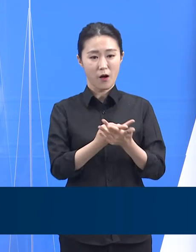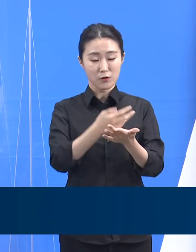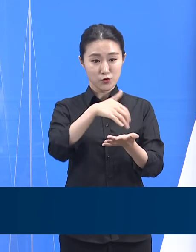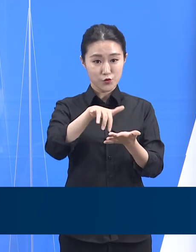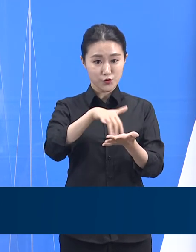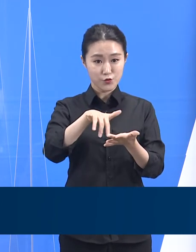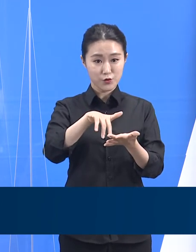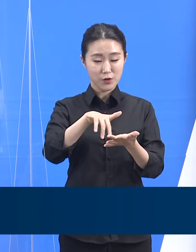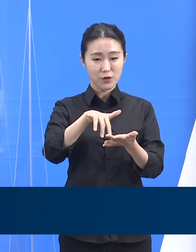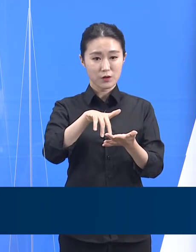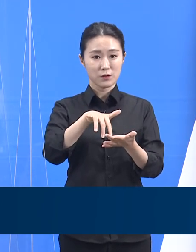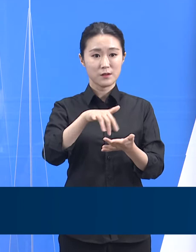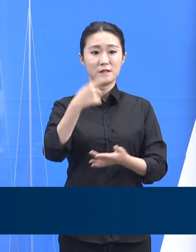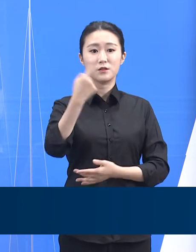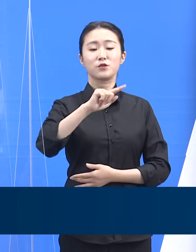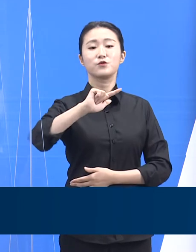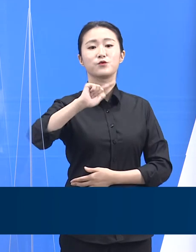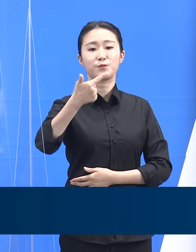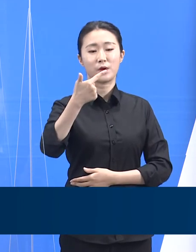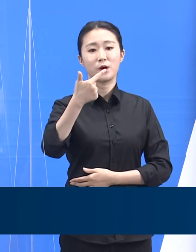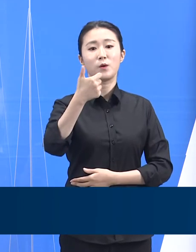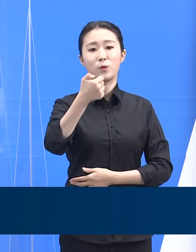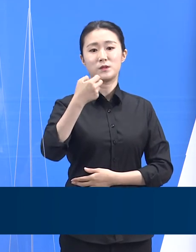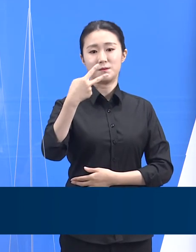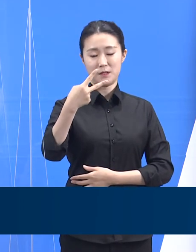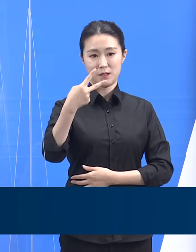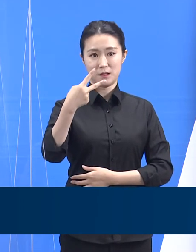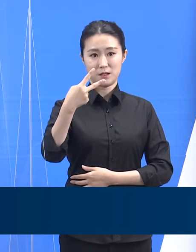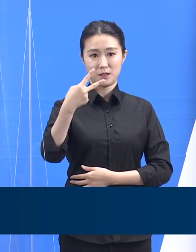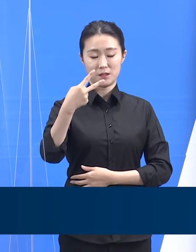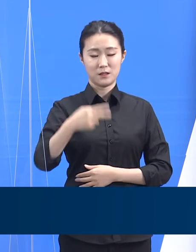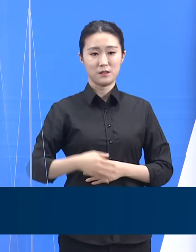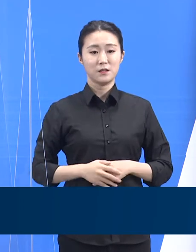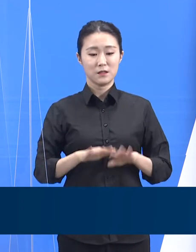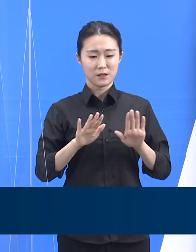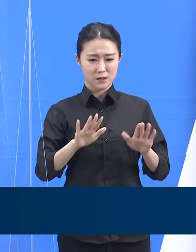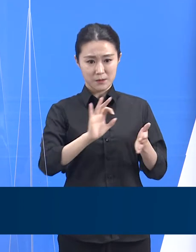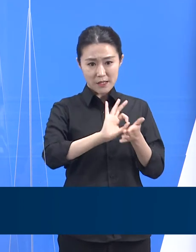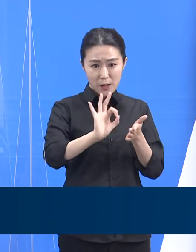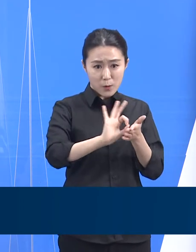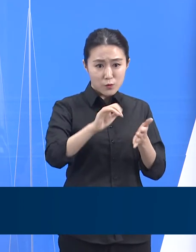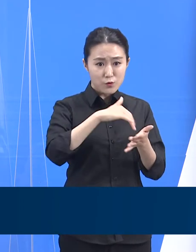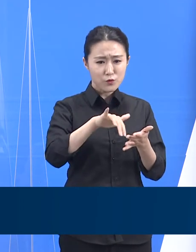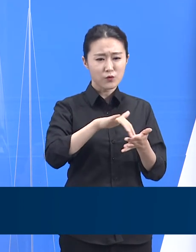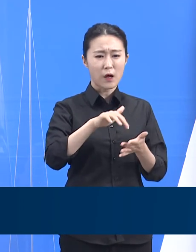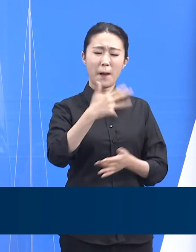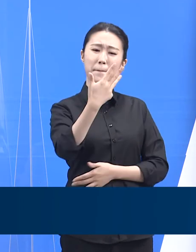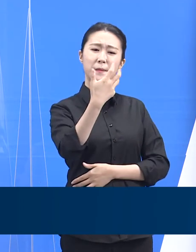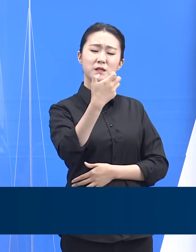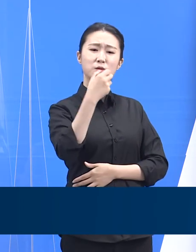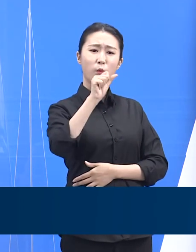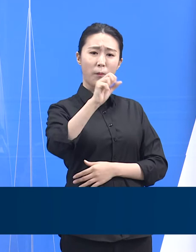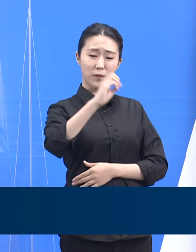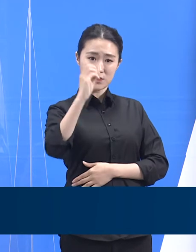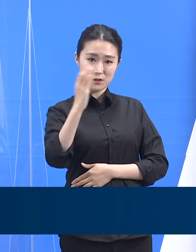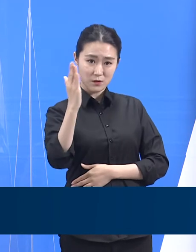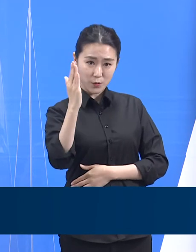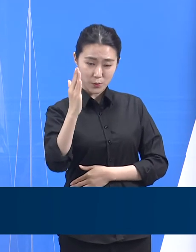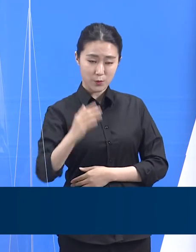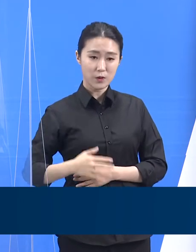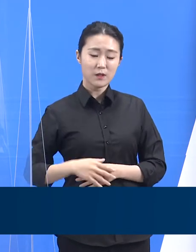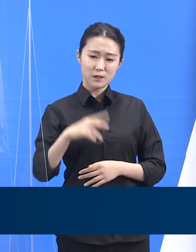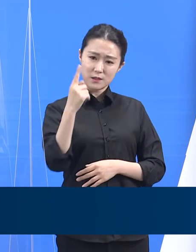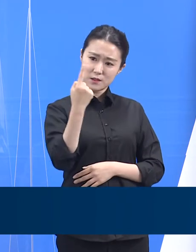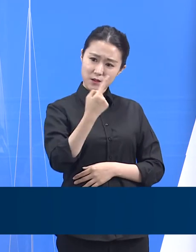병상은 총 1652개입니다. 현재 병상 가동률은 85%로 1398개 병상을